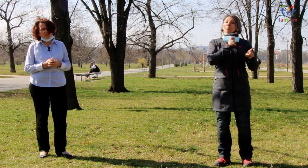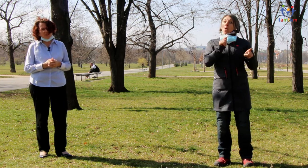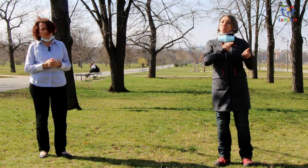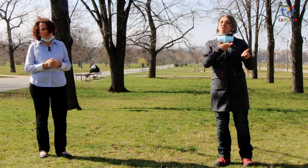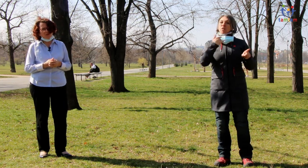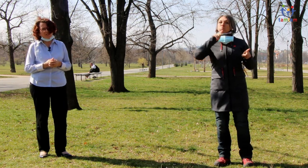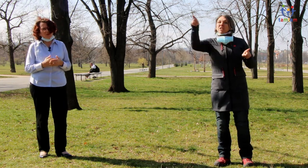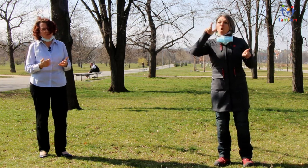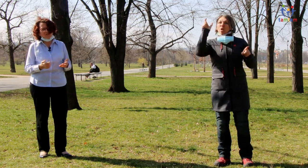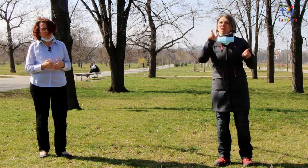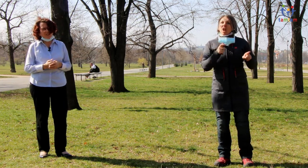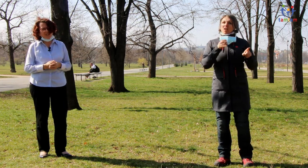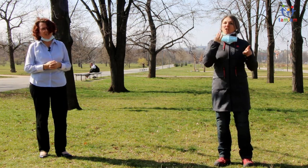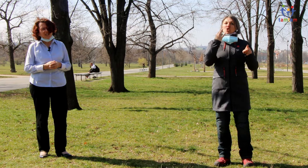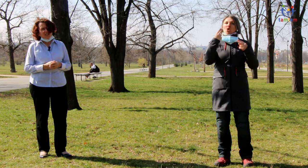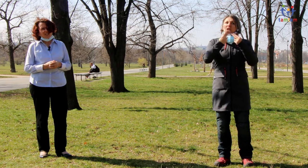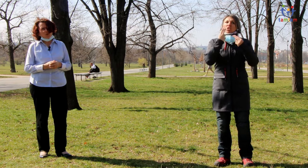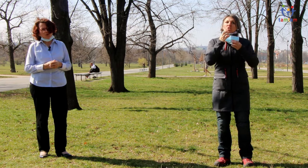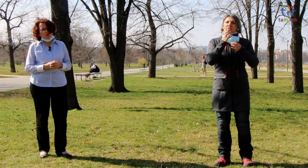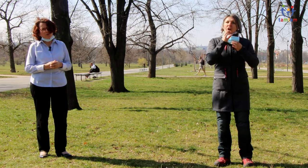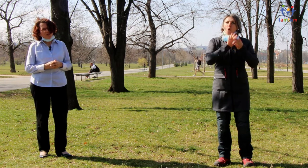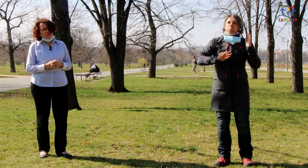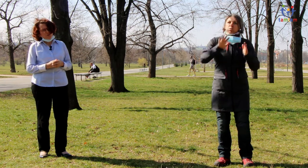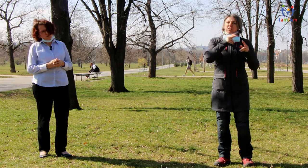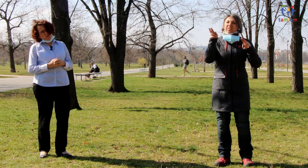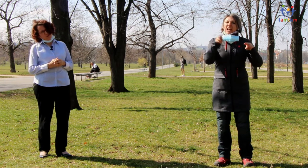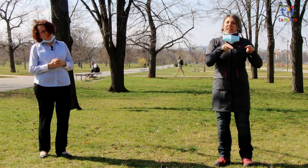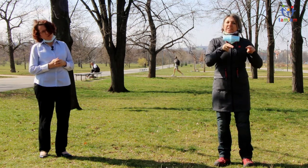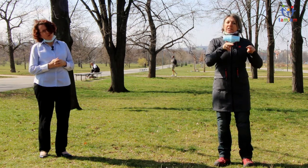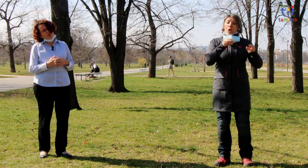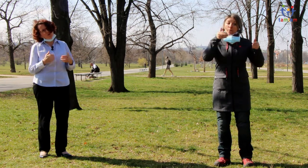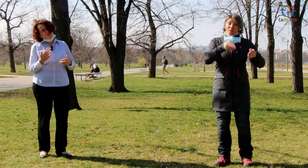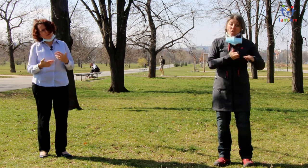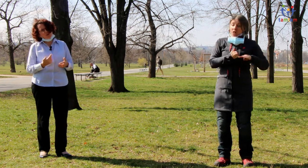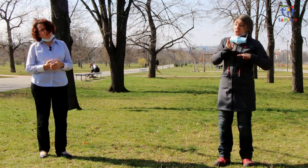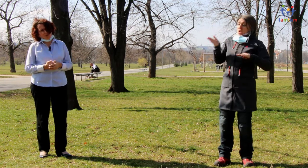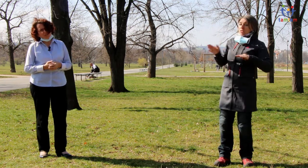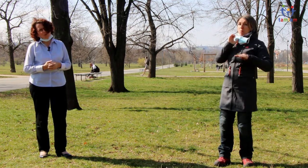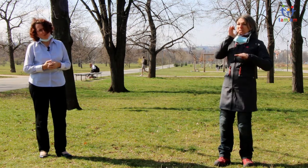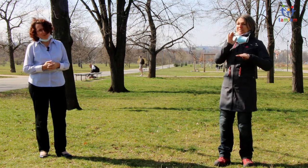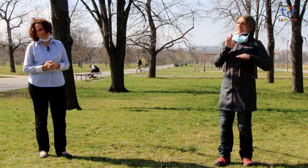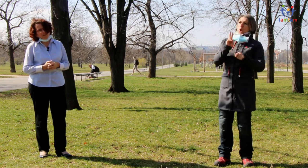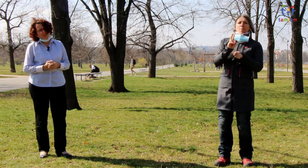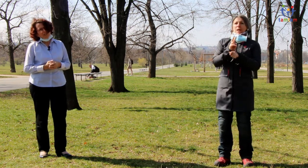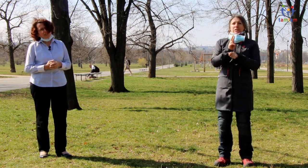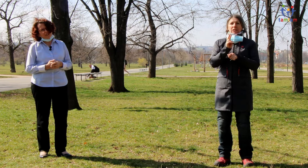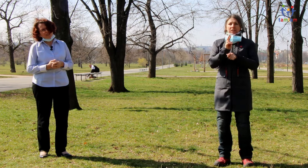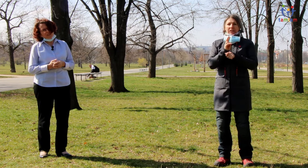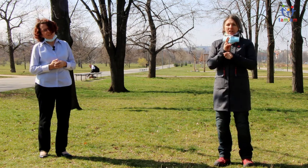rizikové oblasti, byla v karanténě, tak potom doporučuji hodně uchovávat tu komunikaci pomocí těch